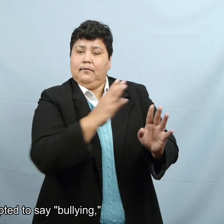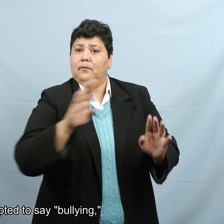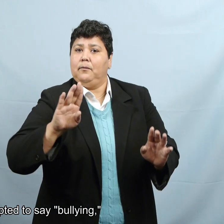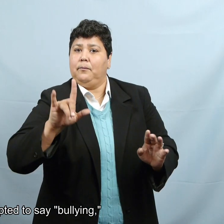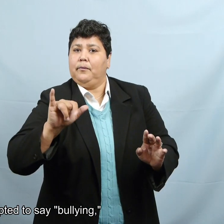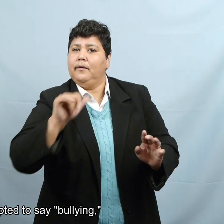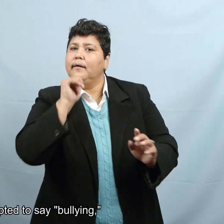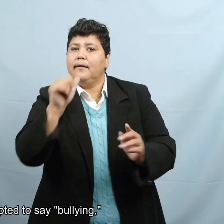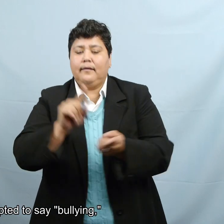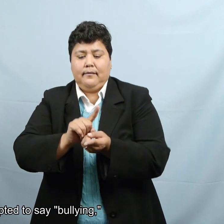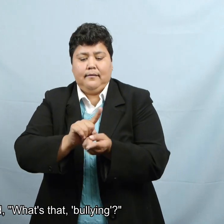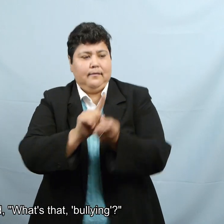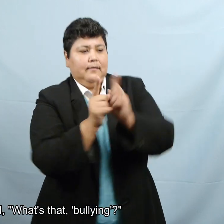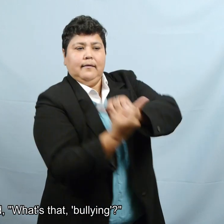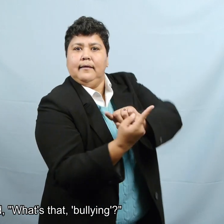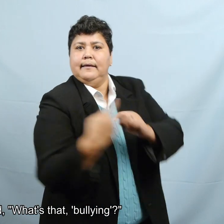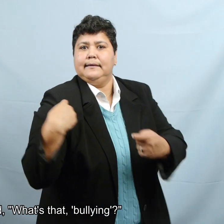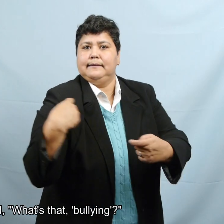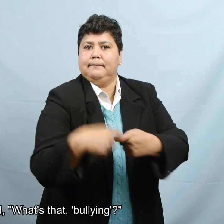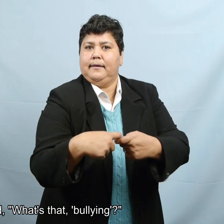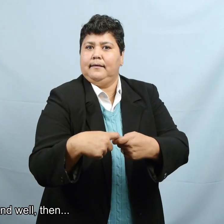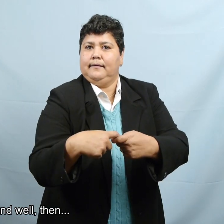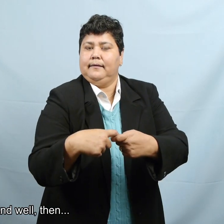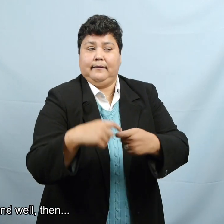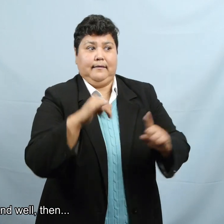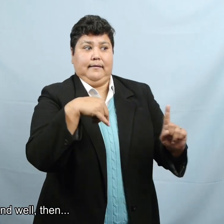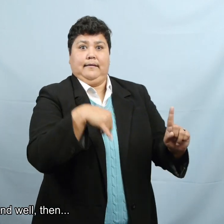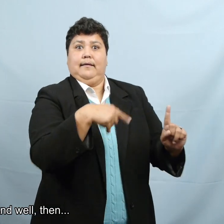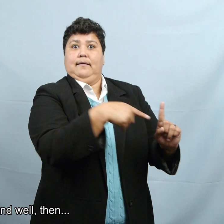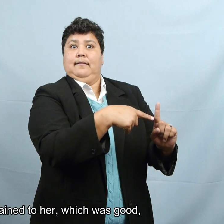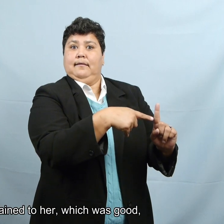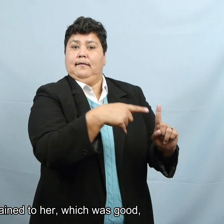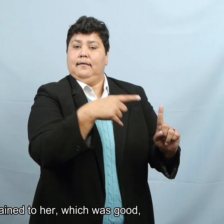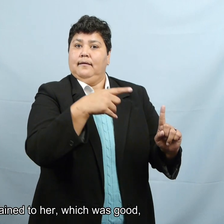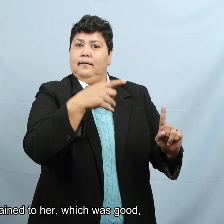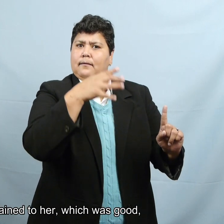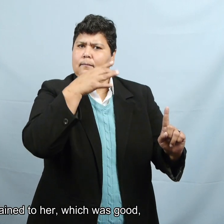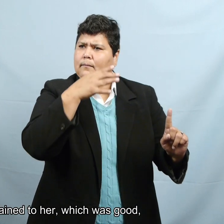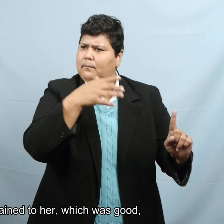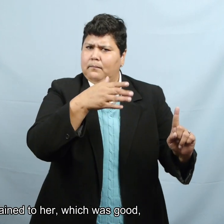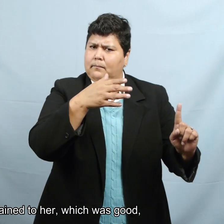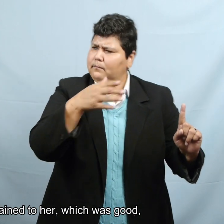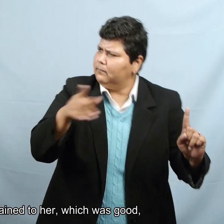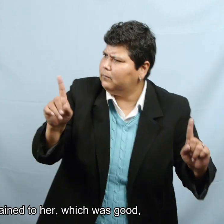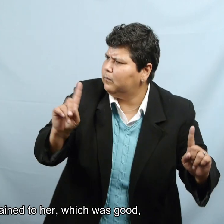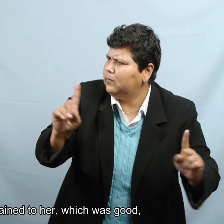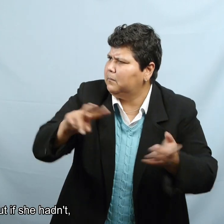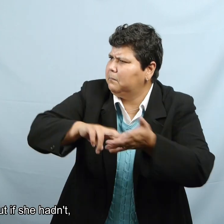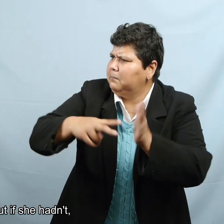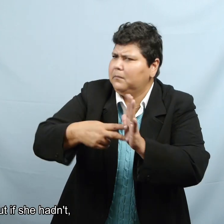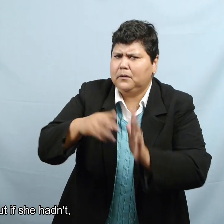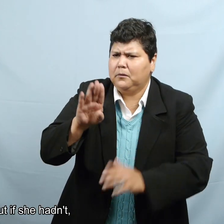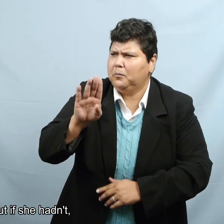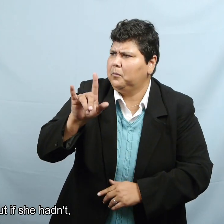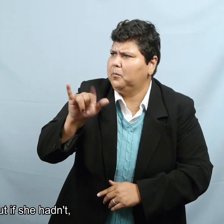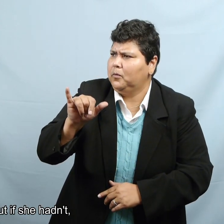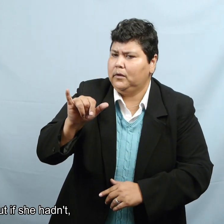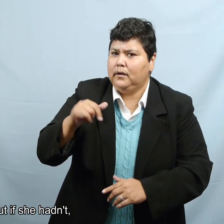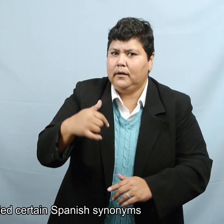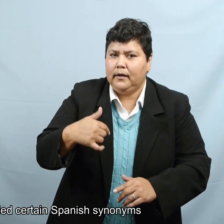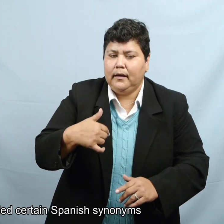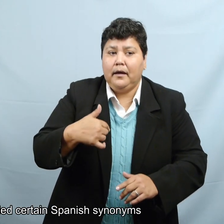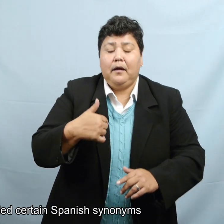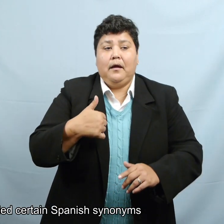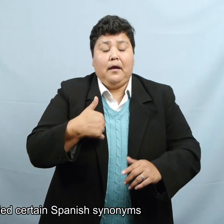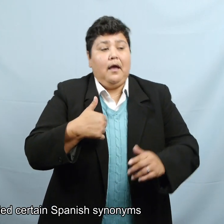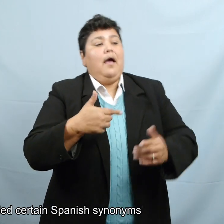yo opté por decir bullying. Y ella dijo, ¿qué es eso bullying? Y bueno, pues ya ahí. La maestra le explicó que fue bueno. Pero si no, pues